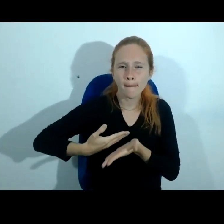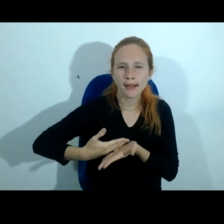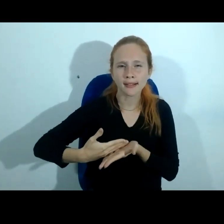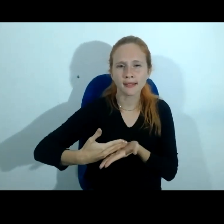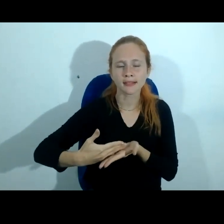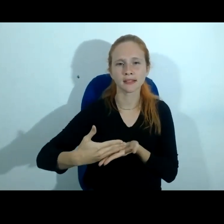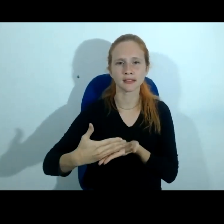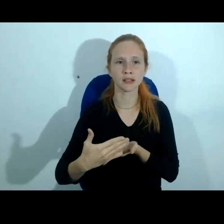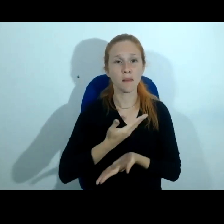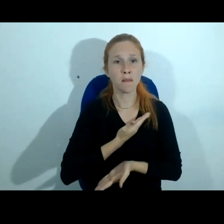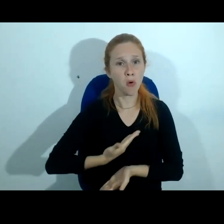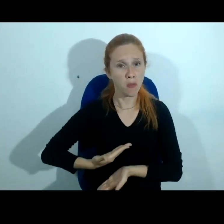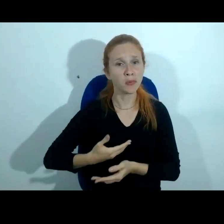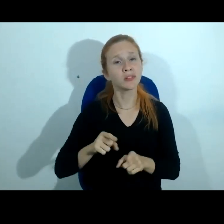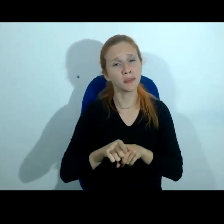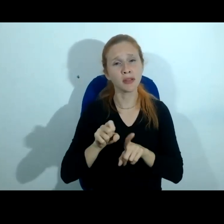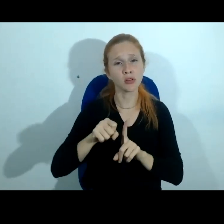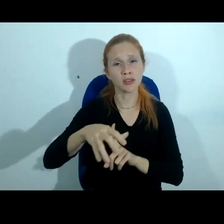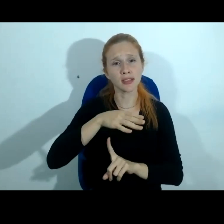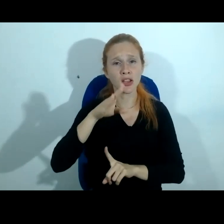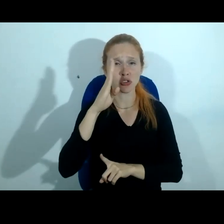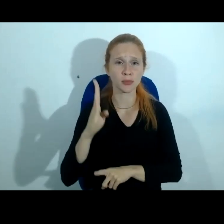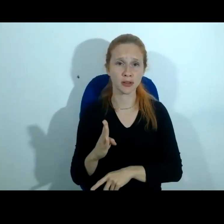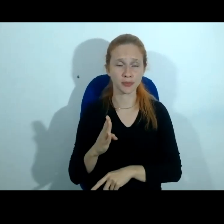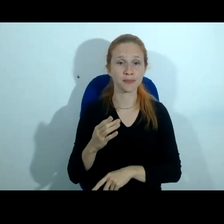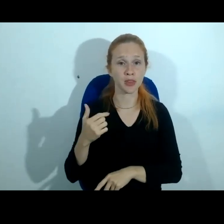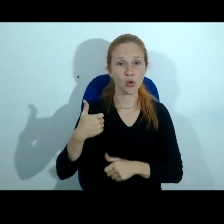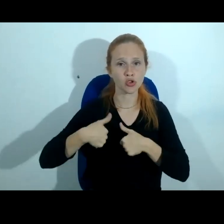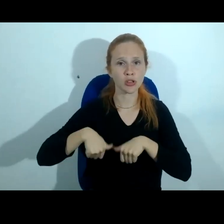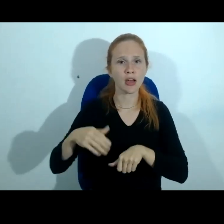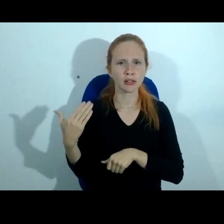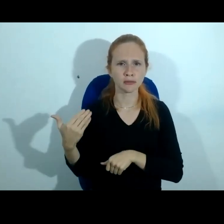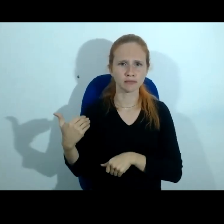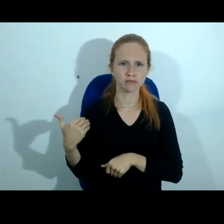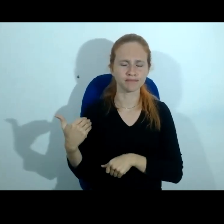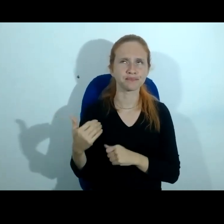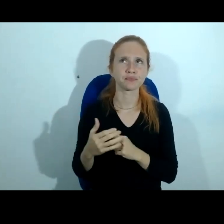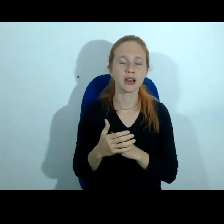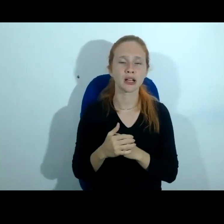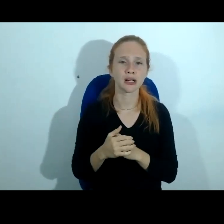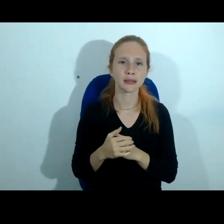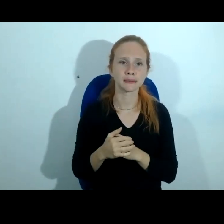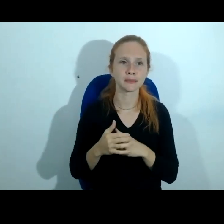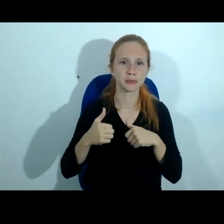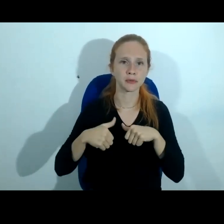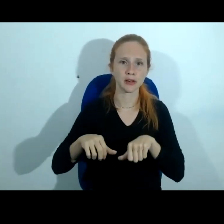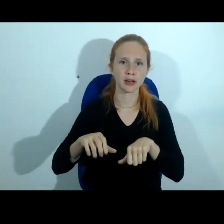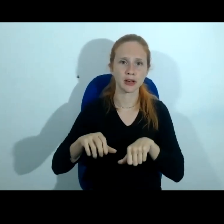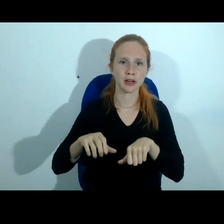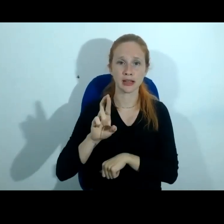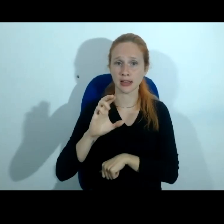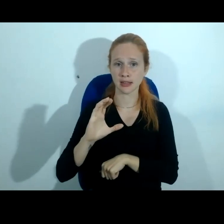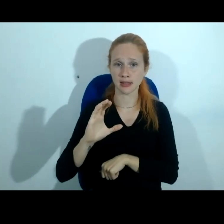públicos como a própria sociedade brasileira eu tive oportunidade de ficar na DRCI que é a